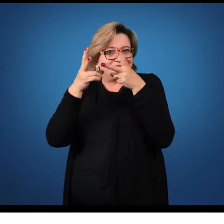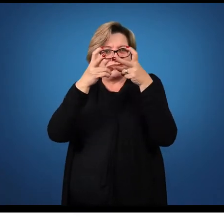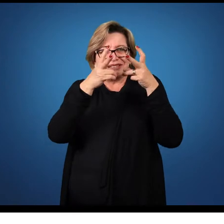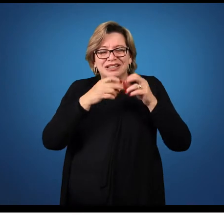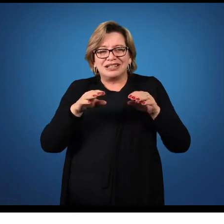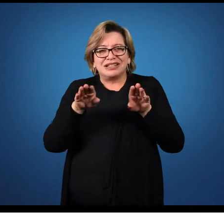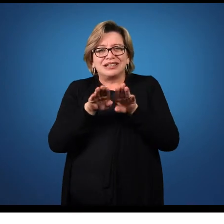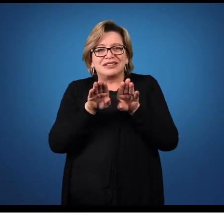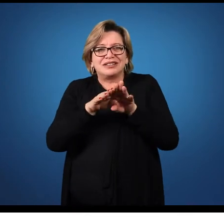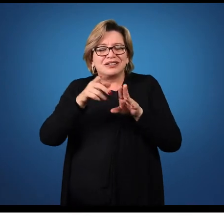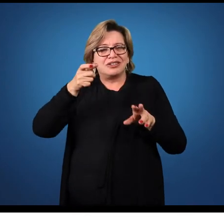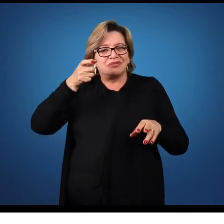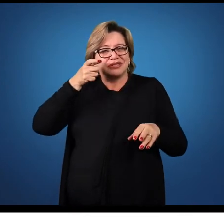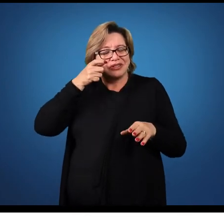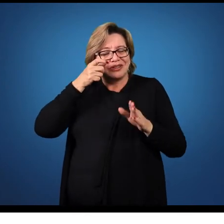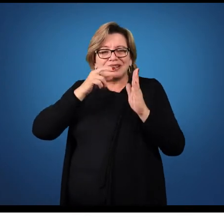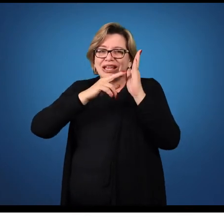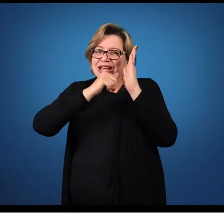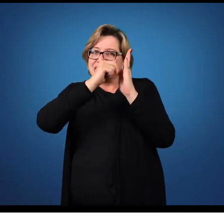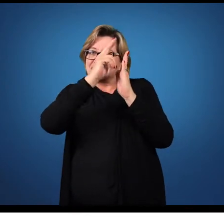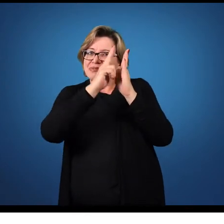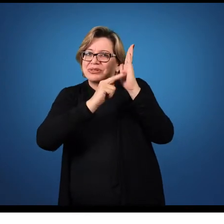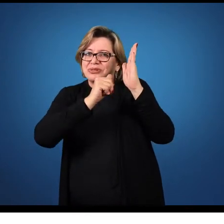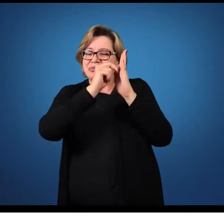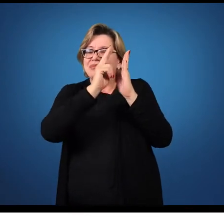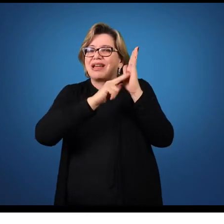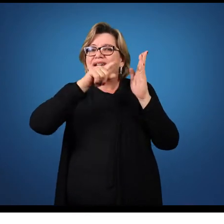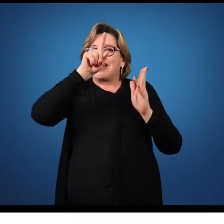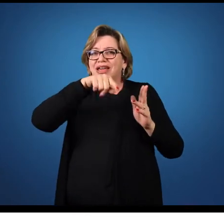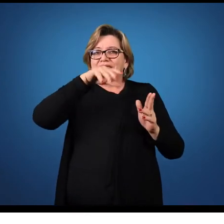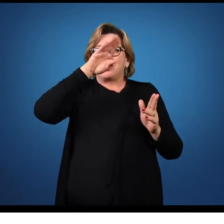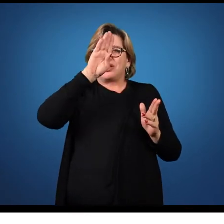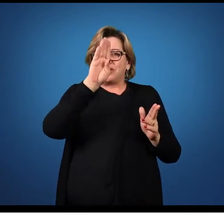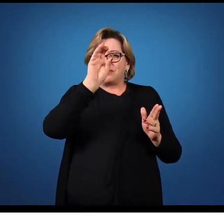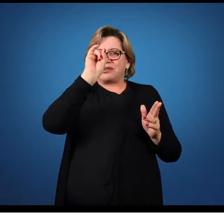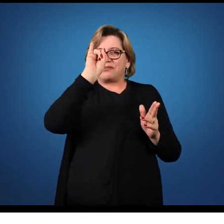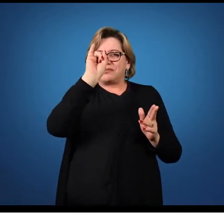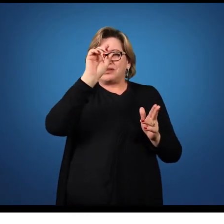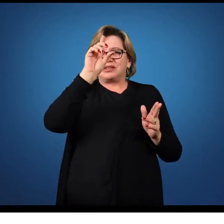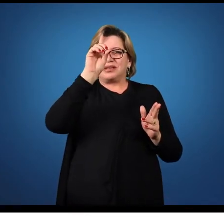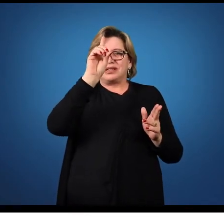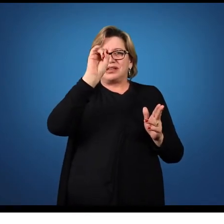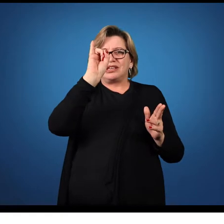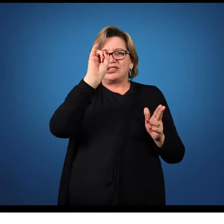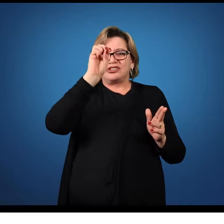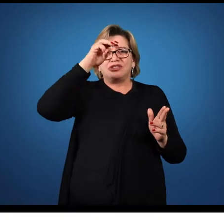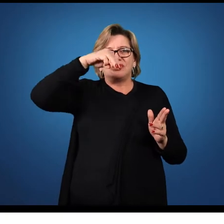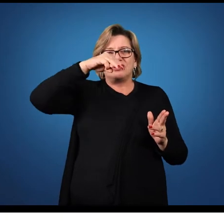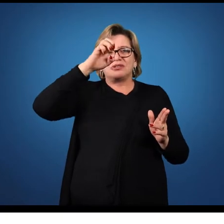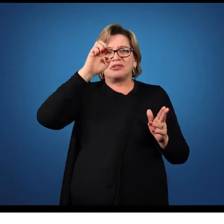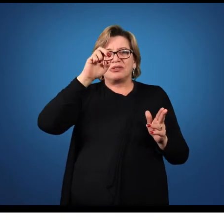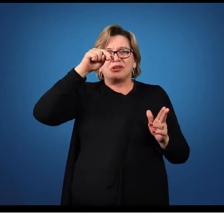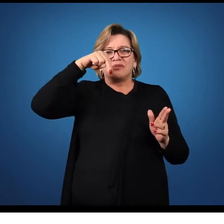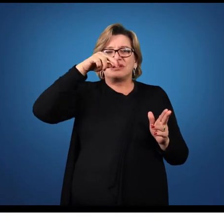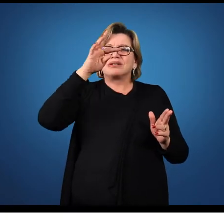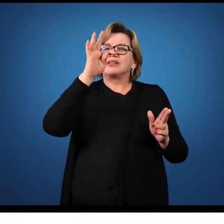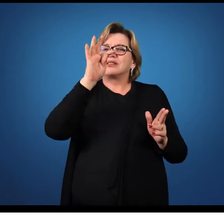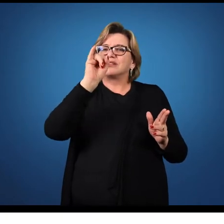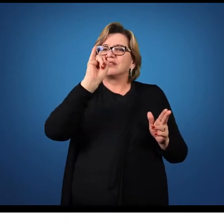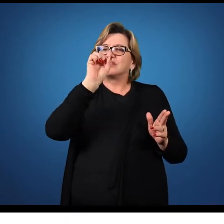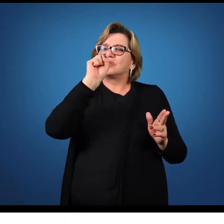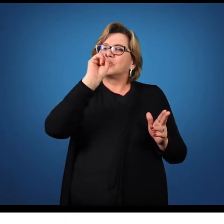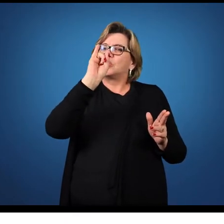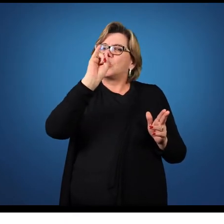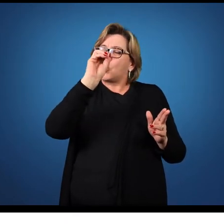Observe que, como a pintura é uma arte bidimensional, esse artista busca representar de forma tridimensional a